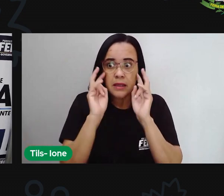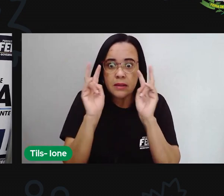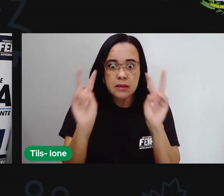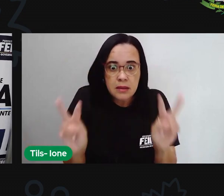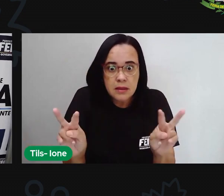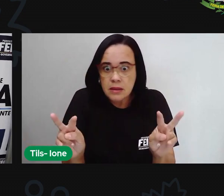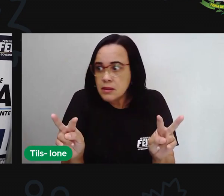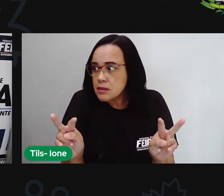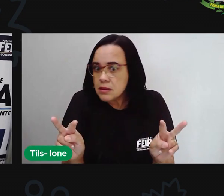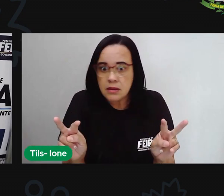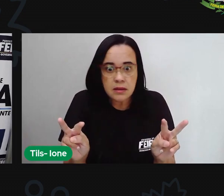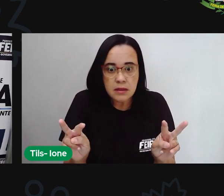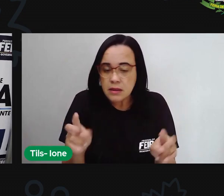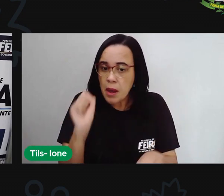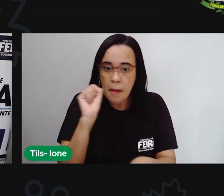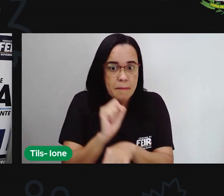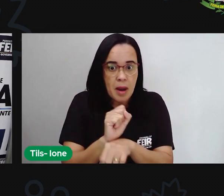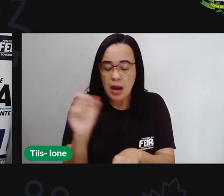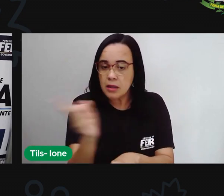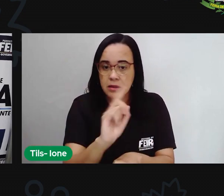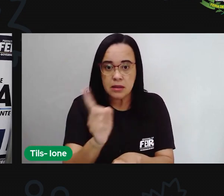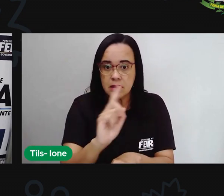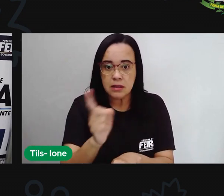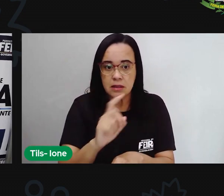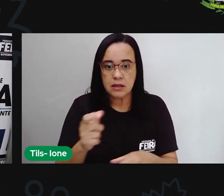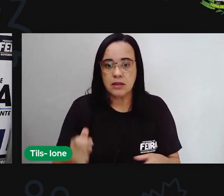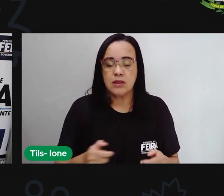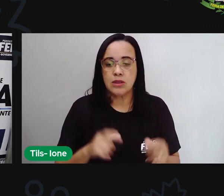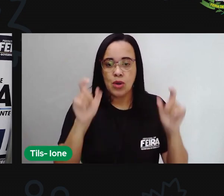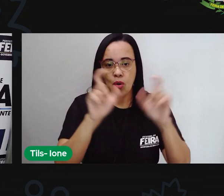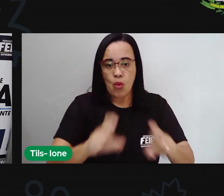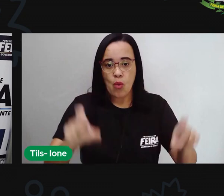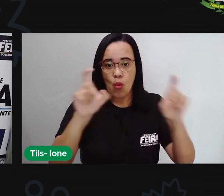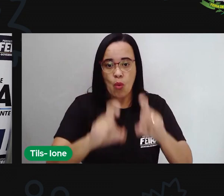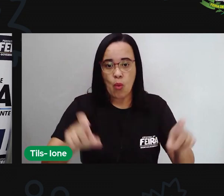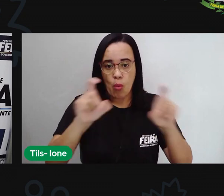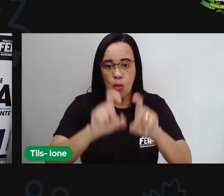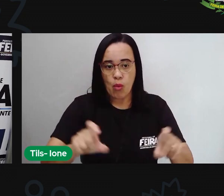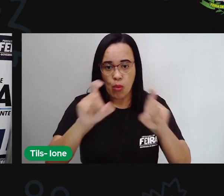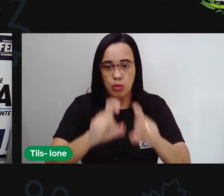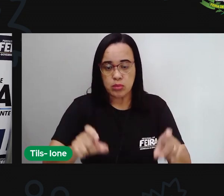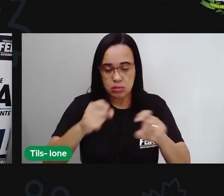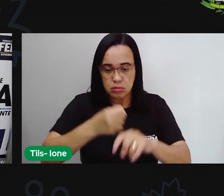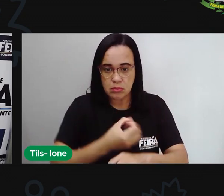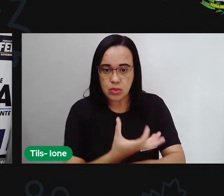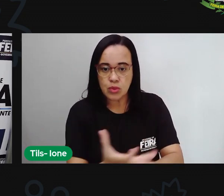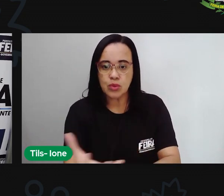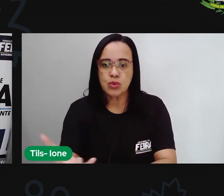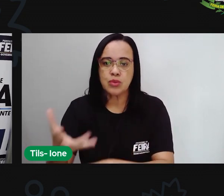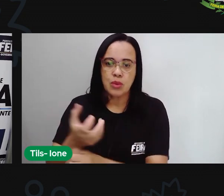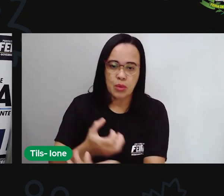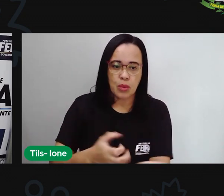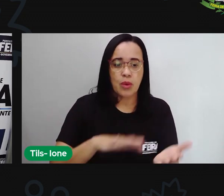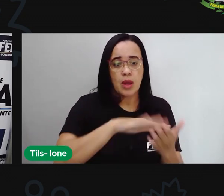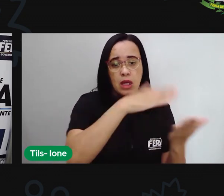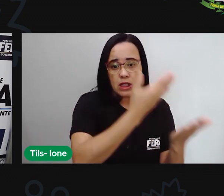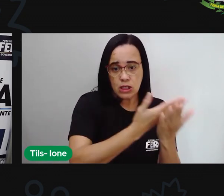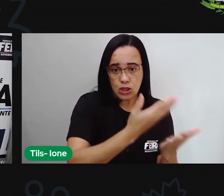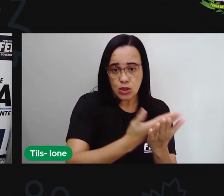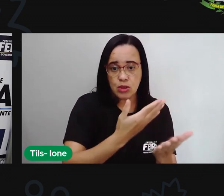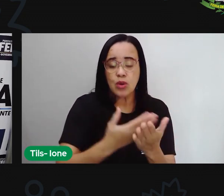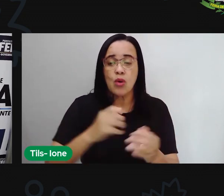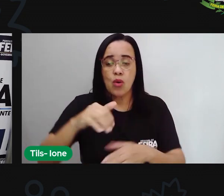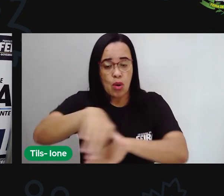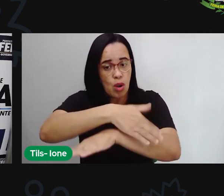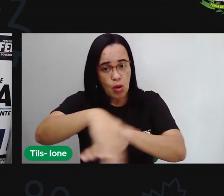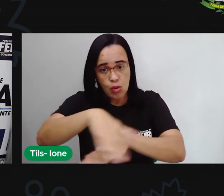não param por aí voam do computador para o jardim da casa para o parque da escola para a rua